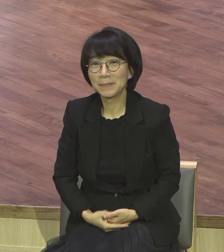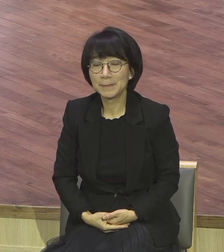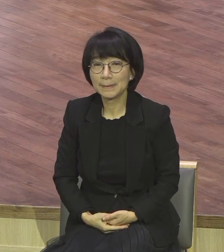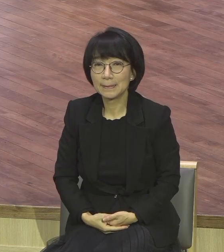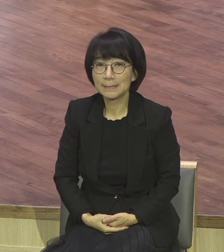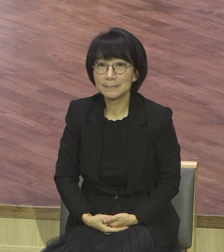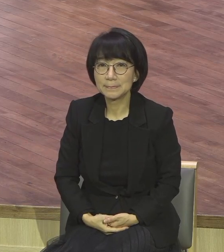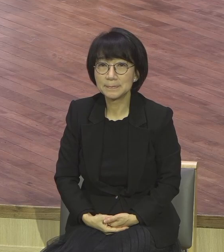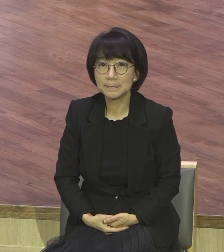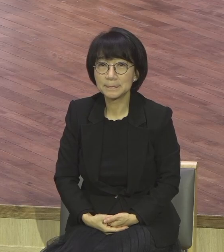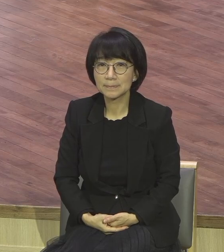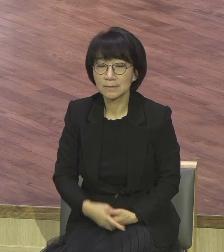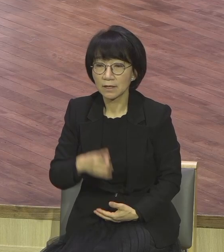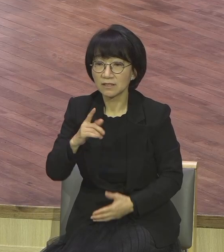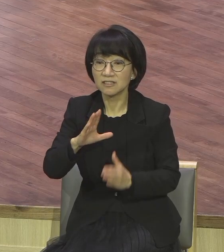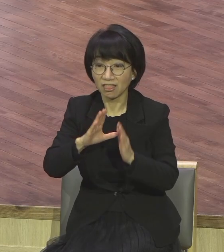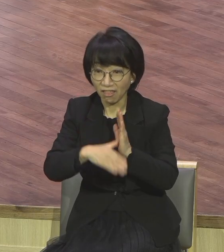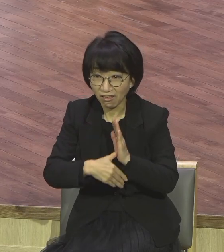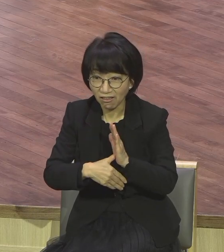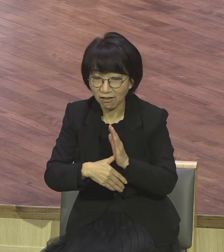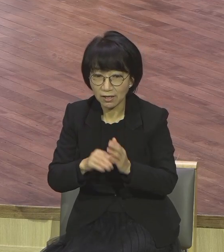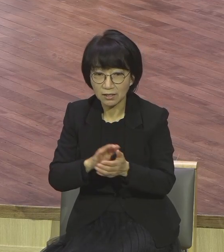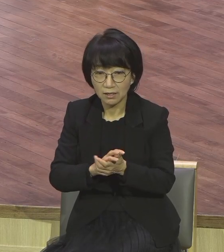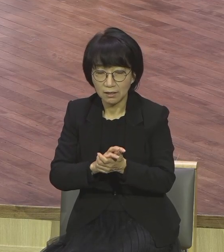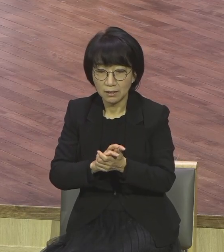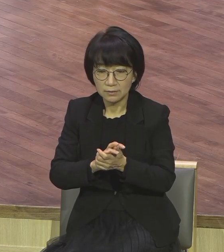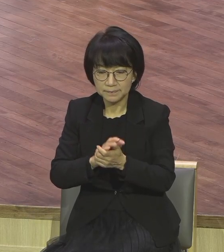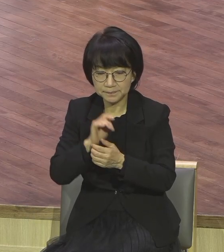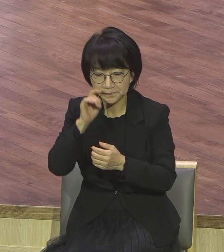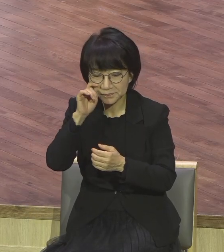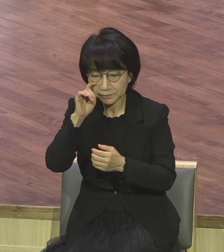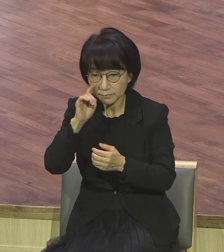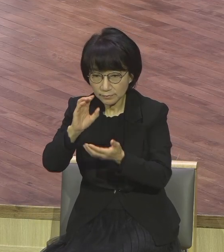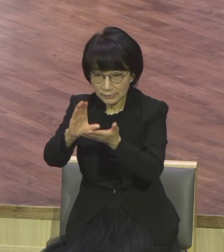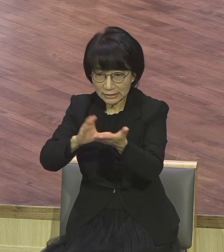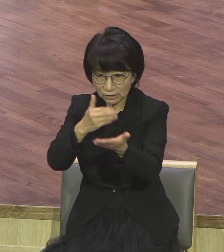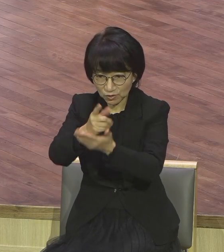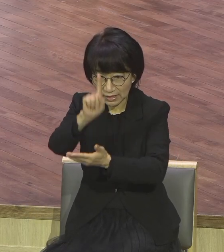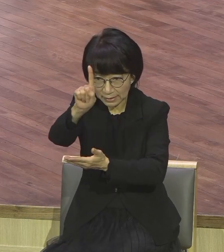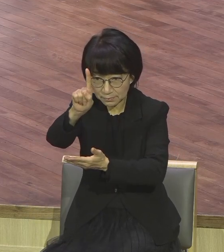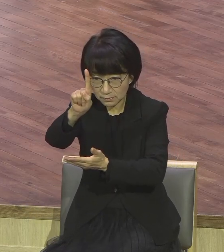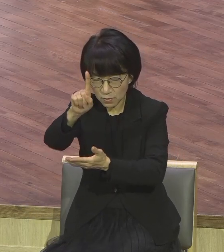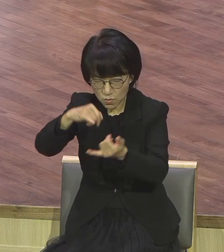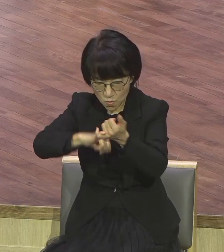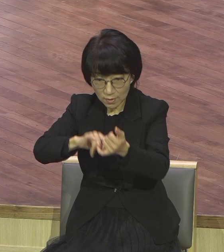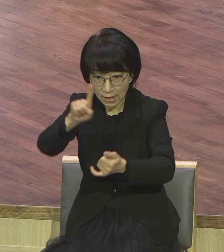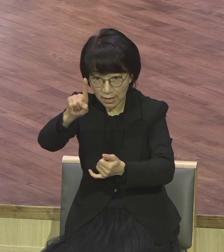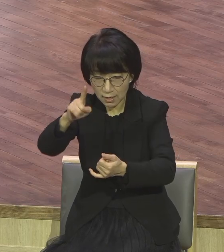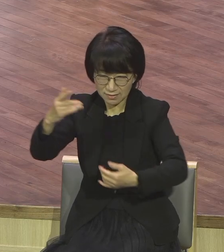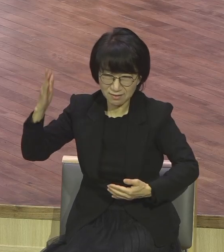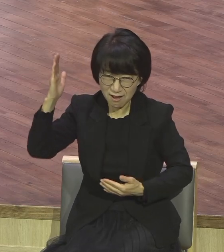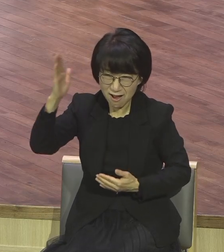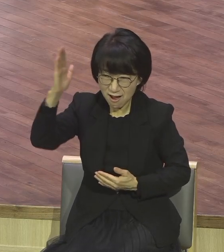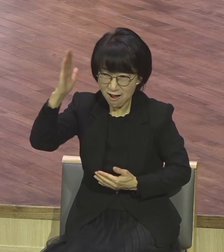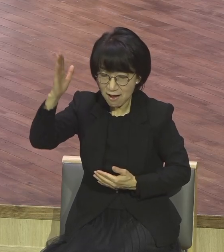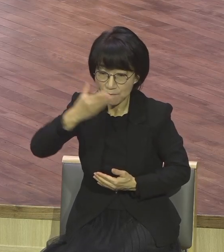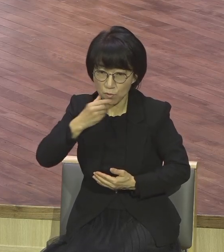바르신 그리스도의 유일성을 증거한 베드로의 이 입을 통해 보험이 증거됐는데 이걸